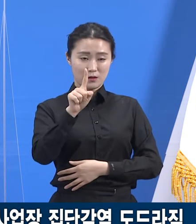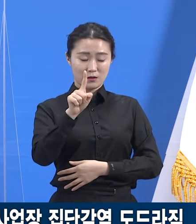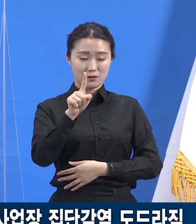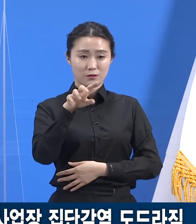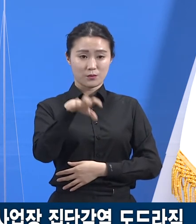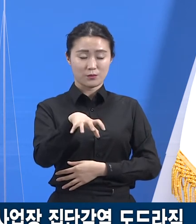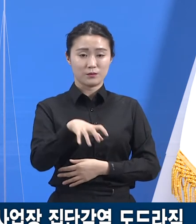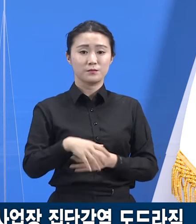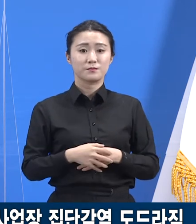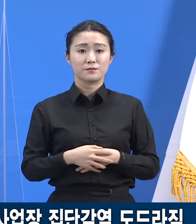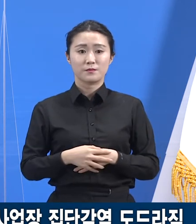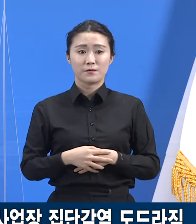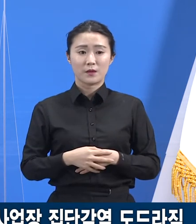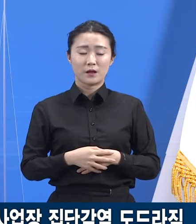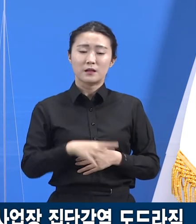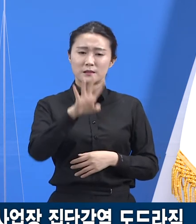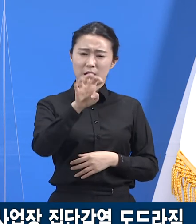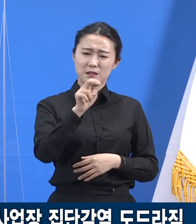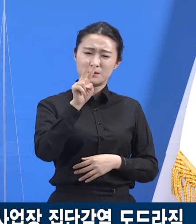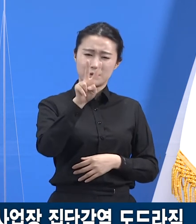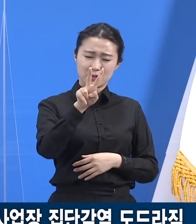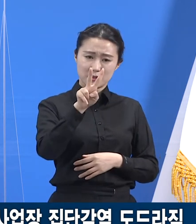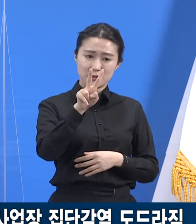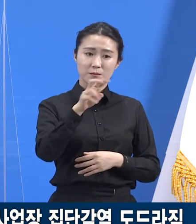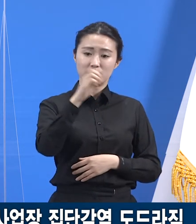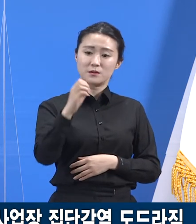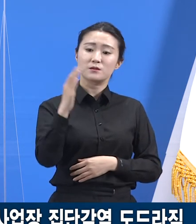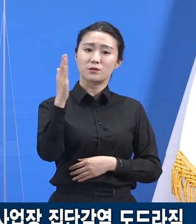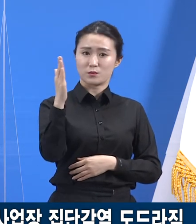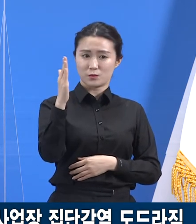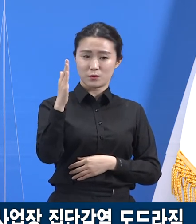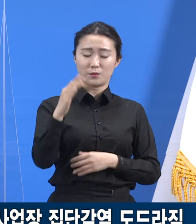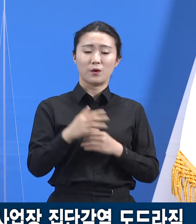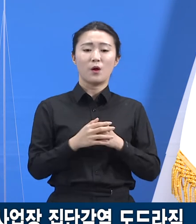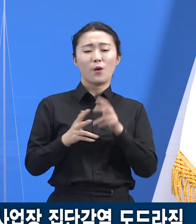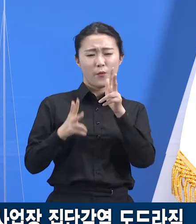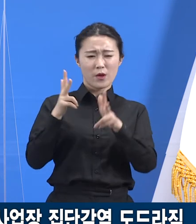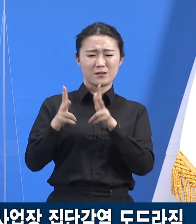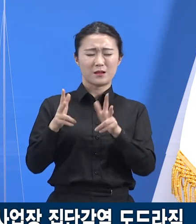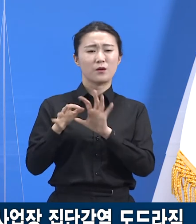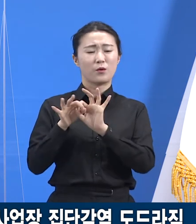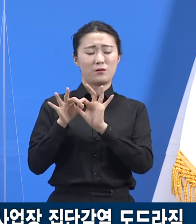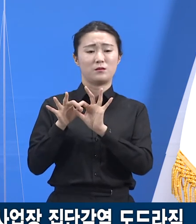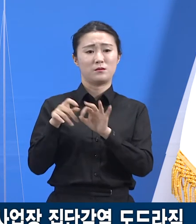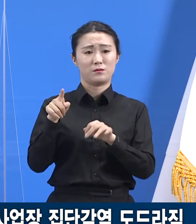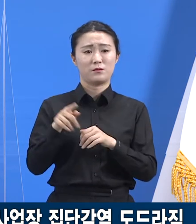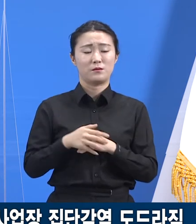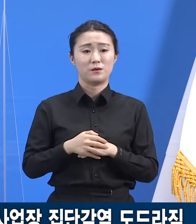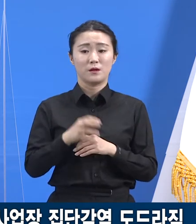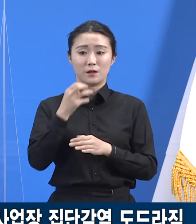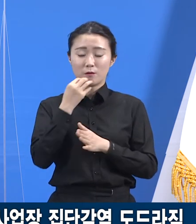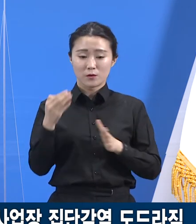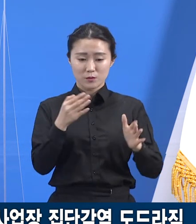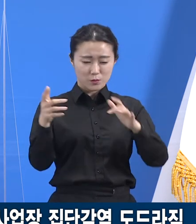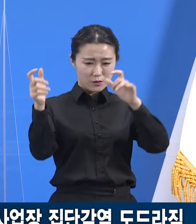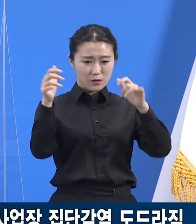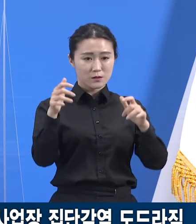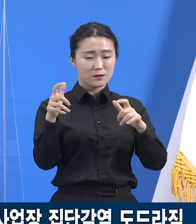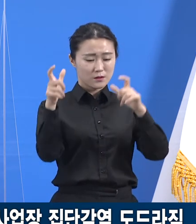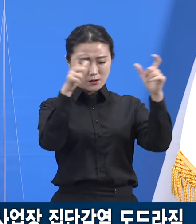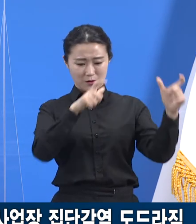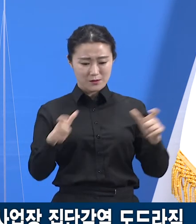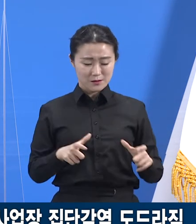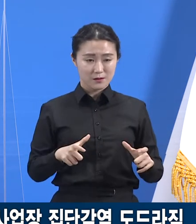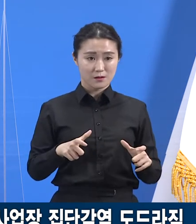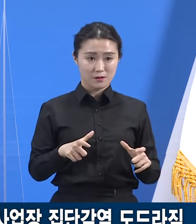사례로 42.6%를 차지합니다. 경기도 전체를 놓고 보더라도 사업장